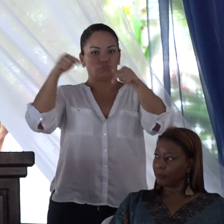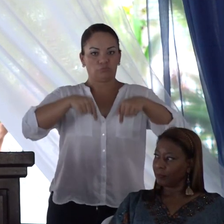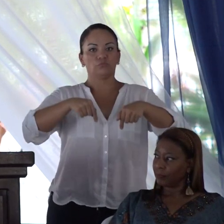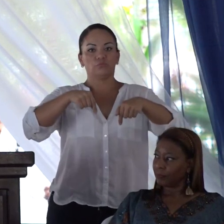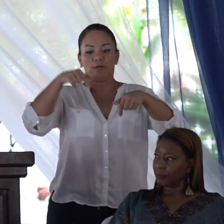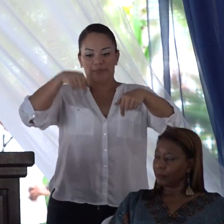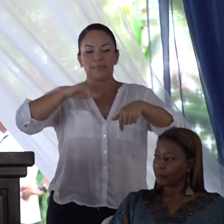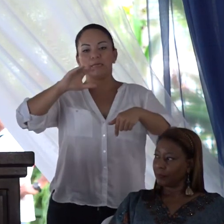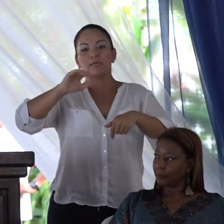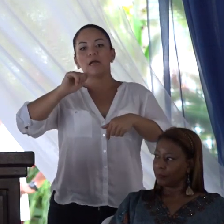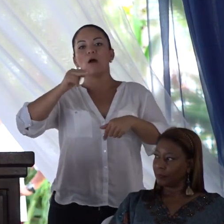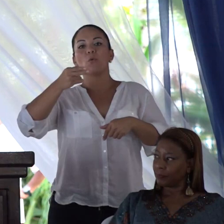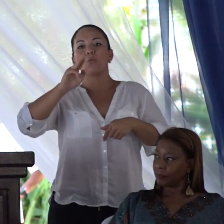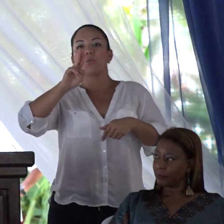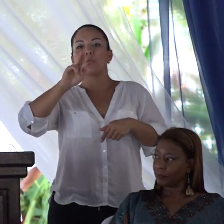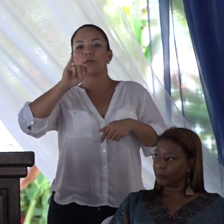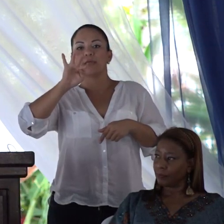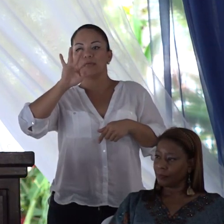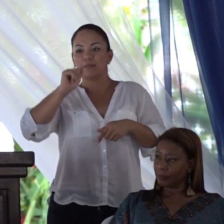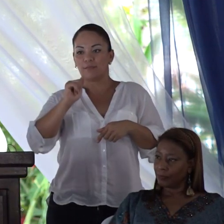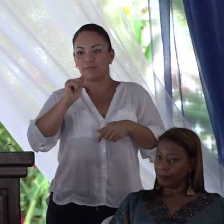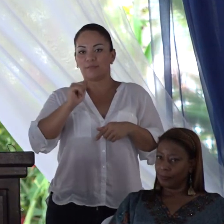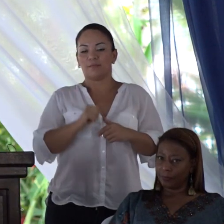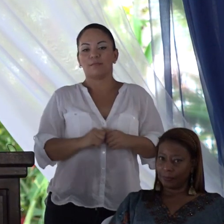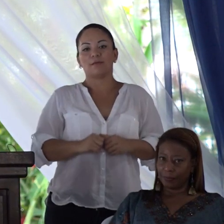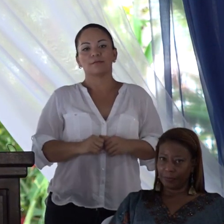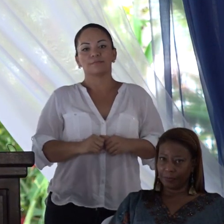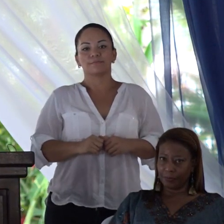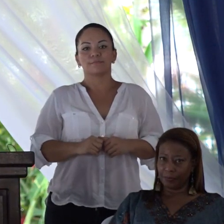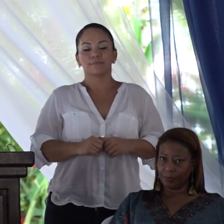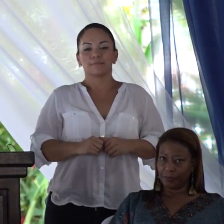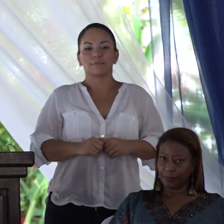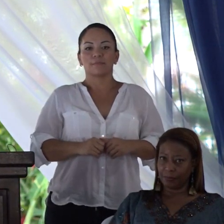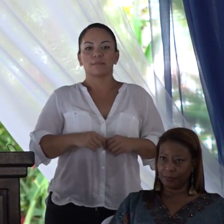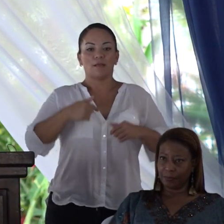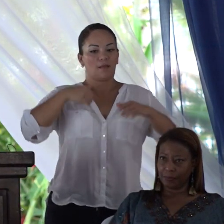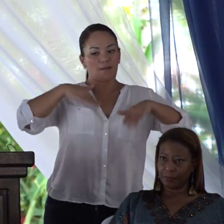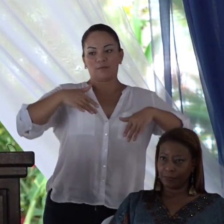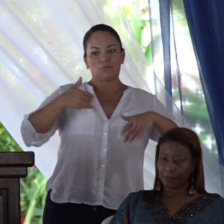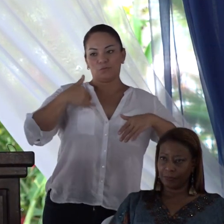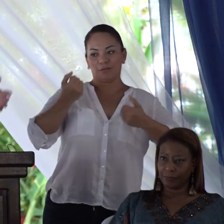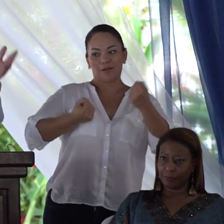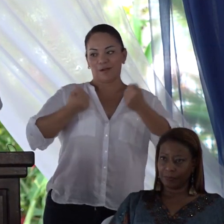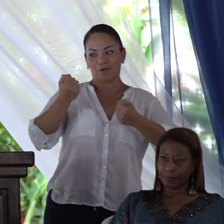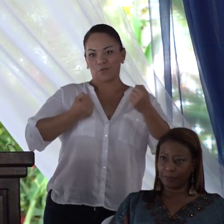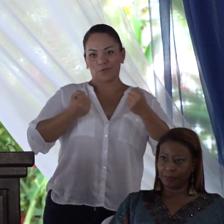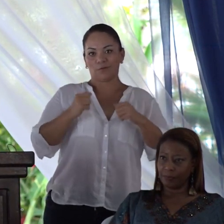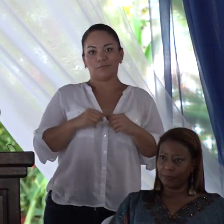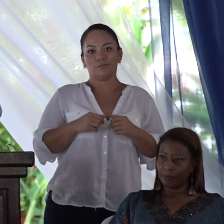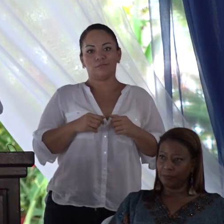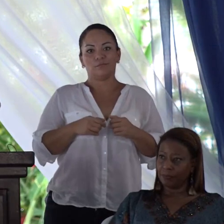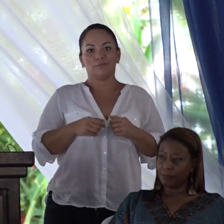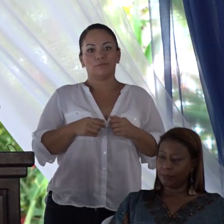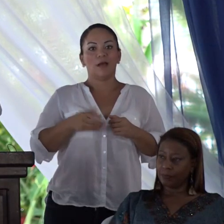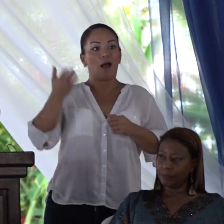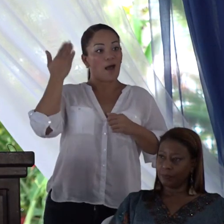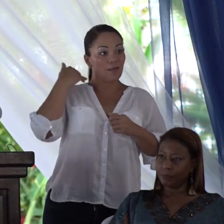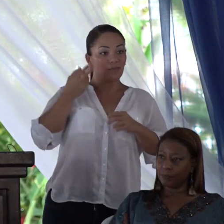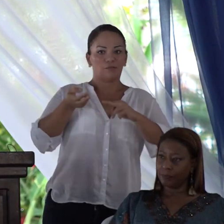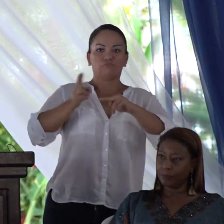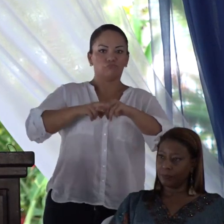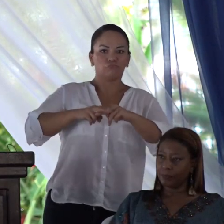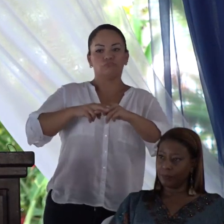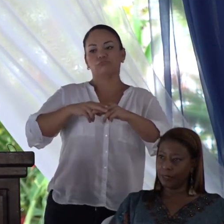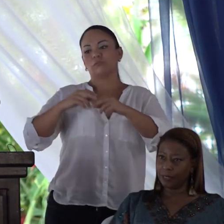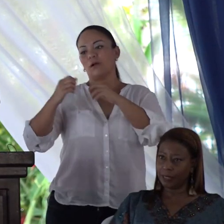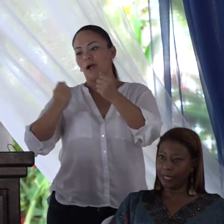y tenía que dejar, yo no tenía carro, pero había que dejar el carro o el bus, lo que